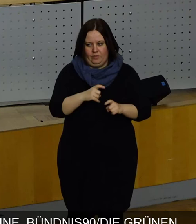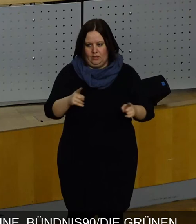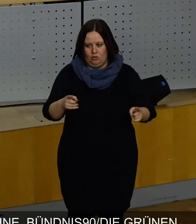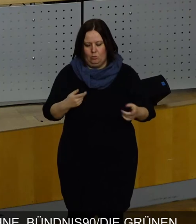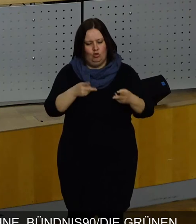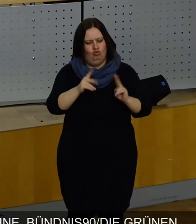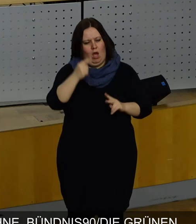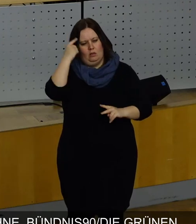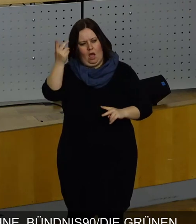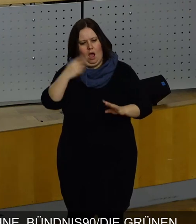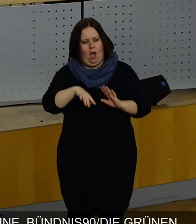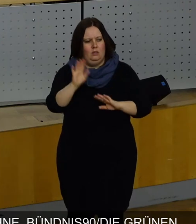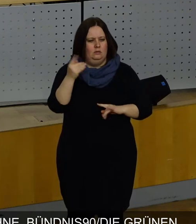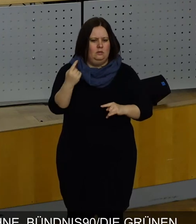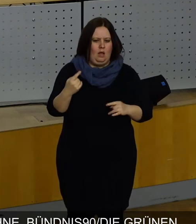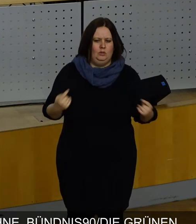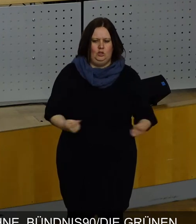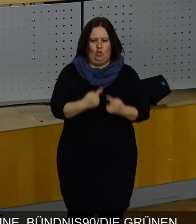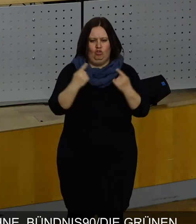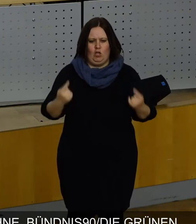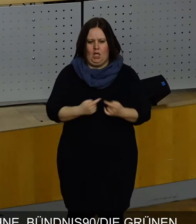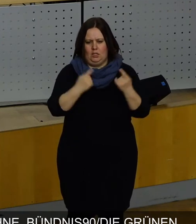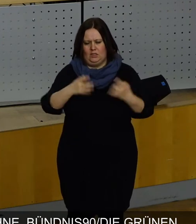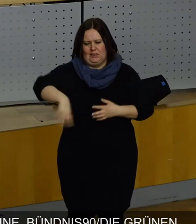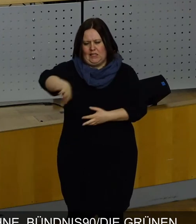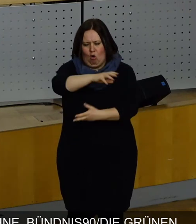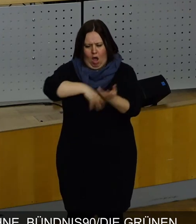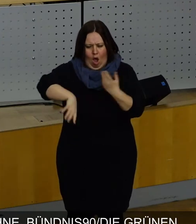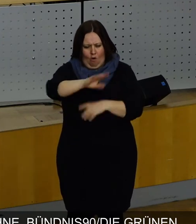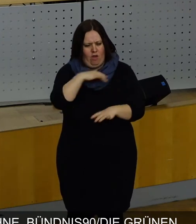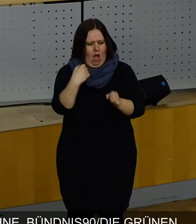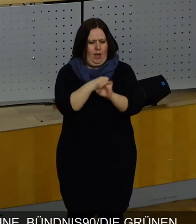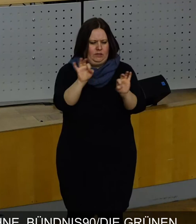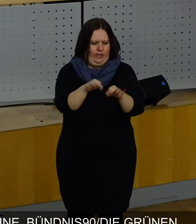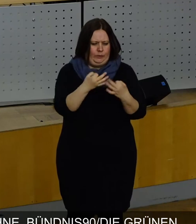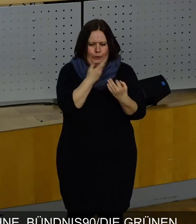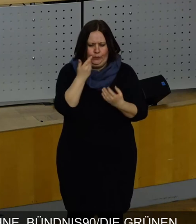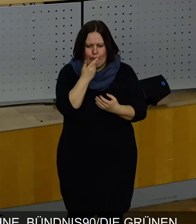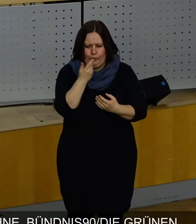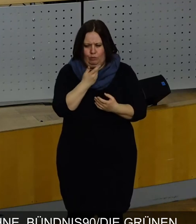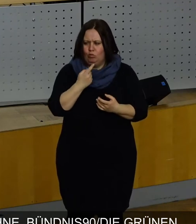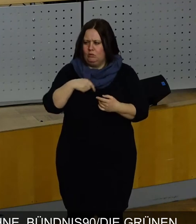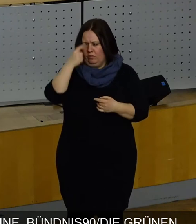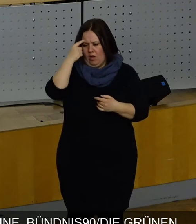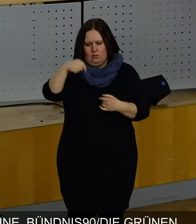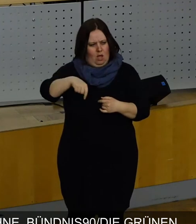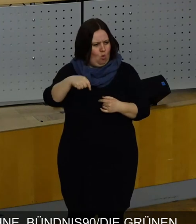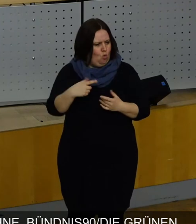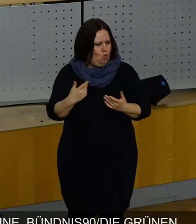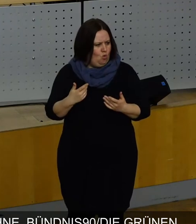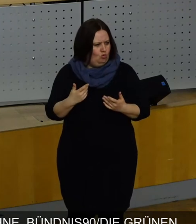Der Stadtrat ist ein zerstrittener Sauhaufen und nicht arbeitsfähig. Wir wissen alle, dass wir hier auch